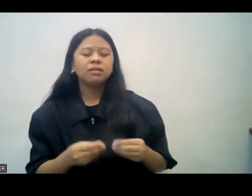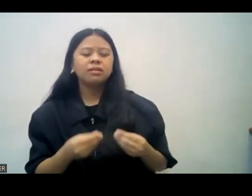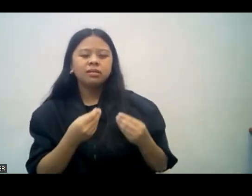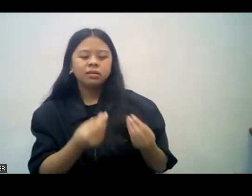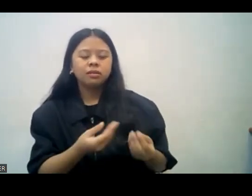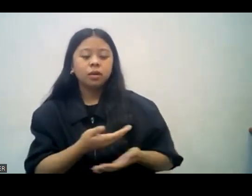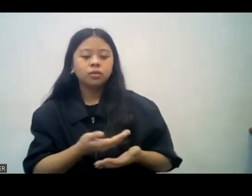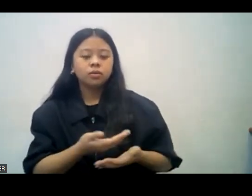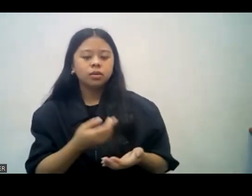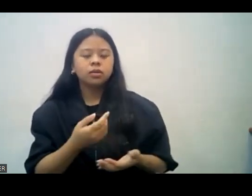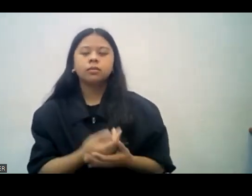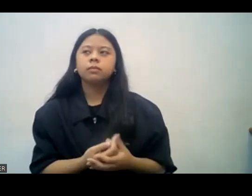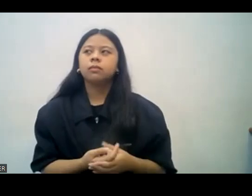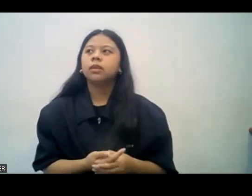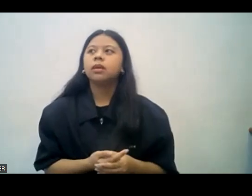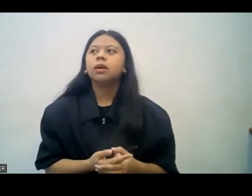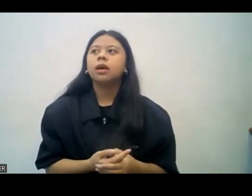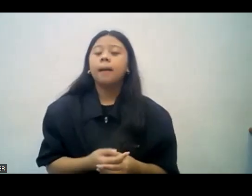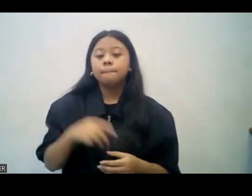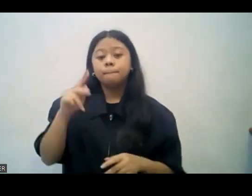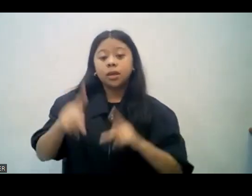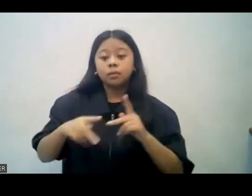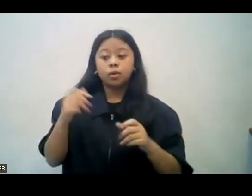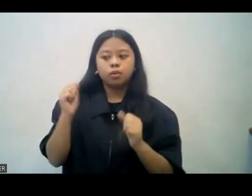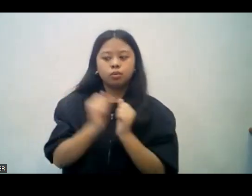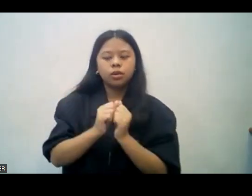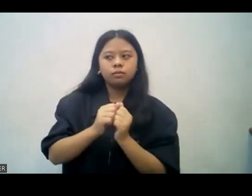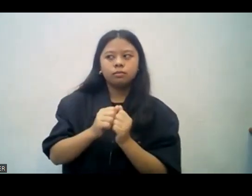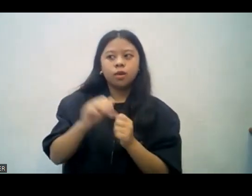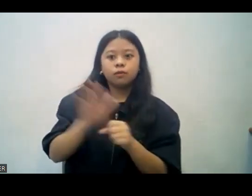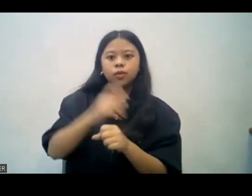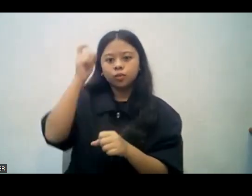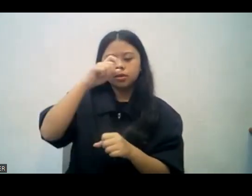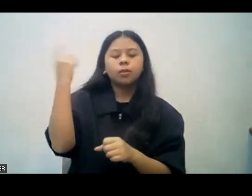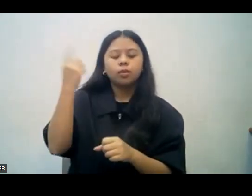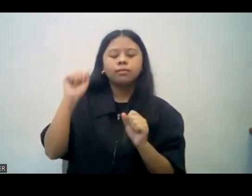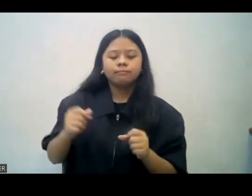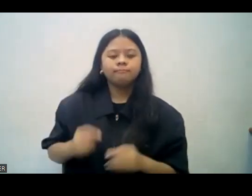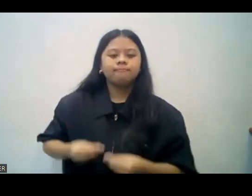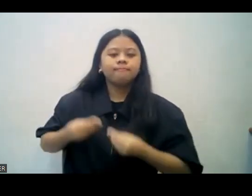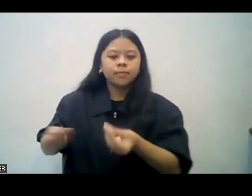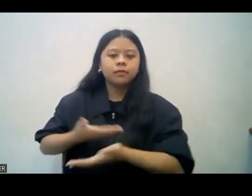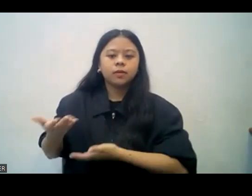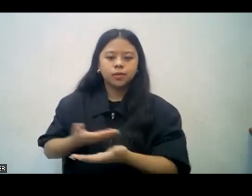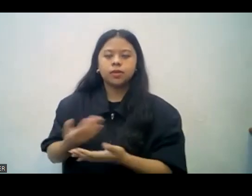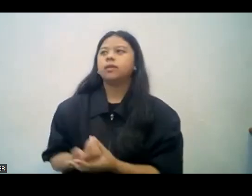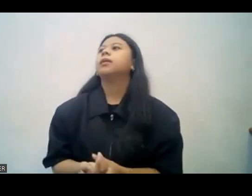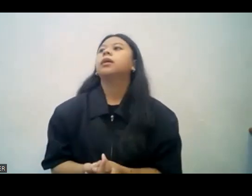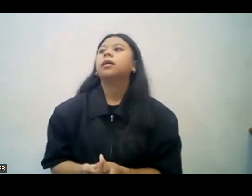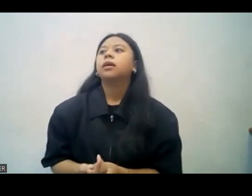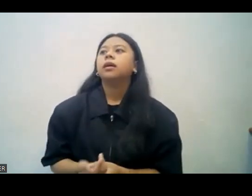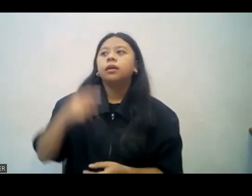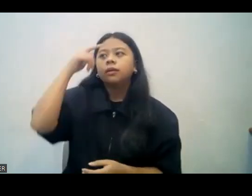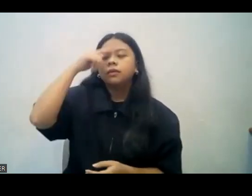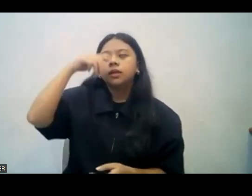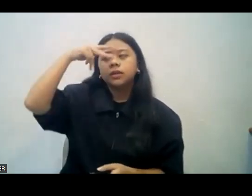karunungan. And let's go back to Philippians 2.1. Here are another one in the fellowship. At ito pa po yung isang bahagi